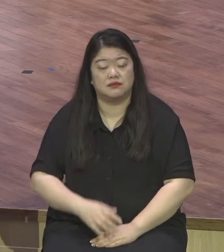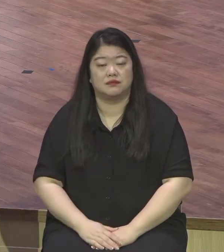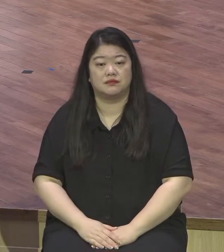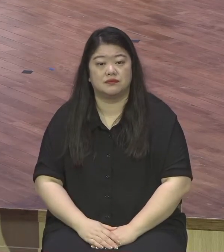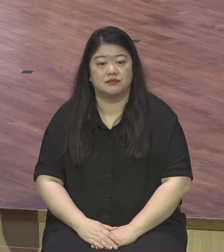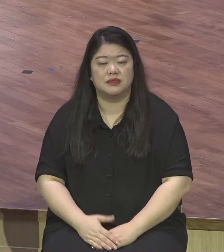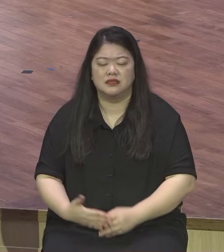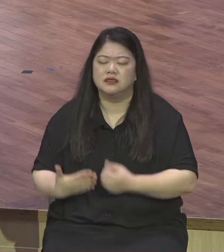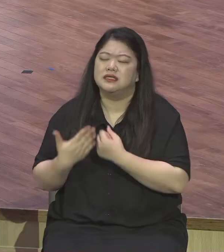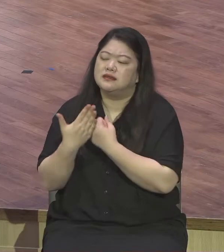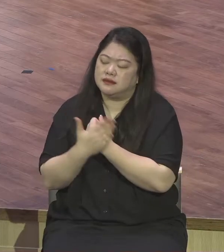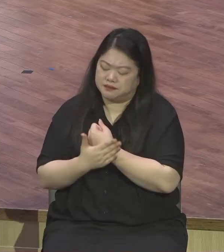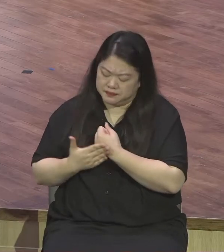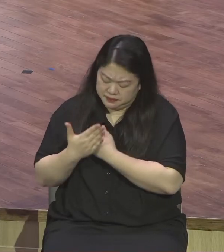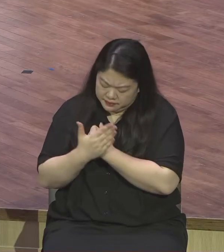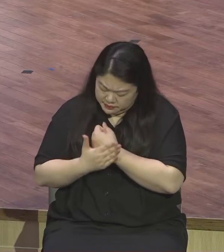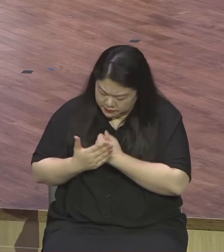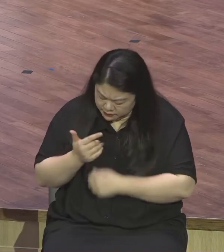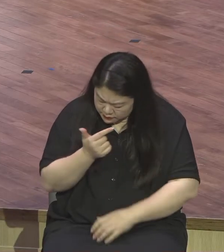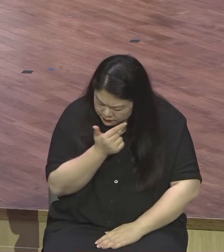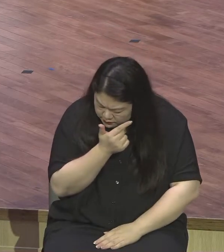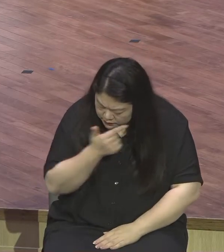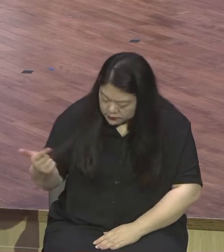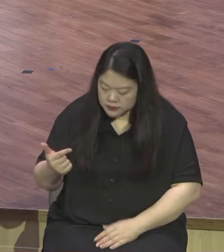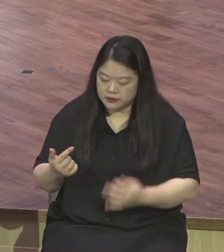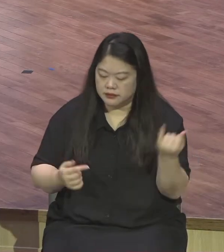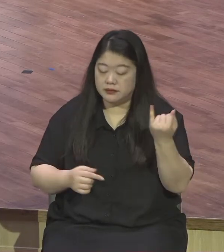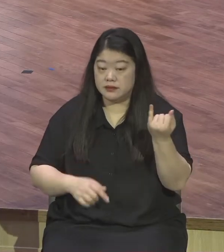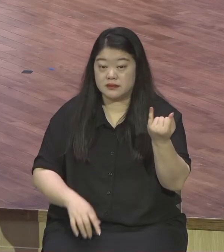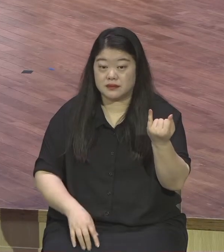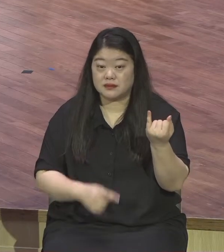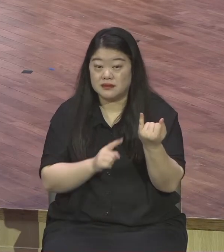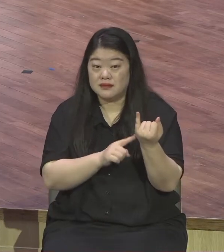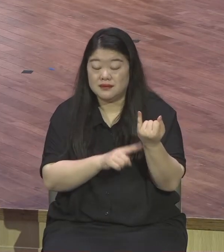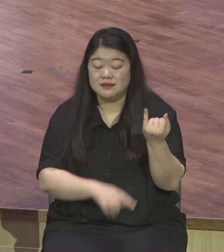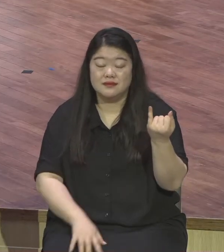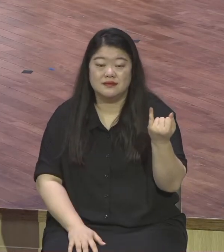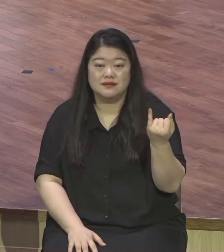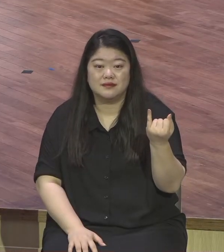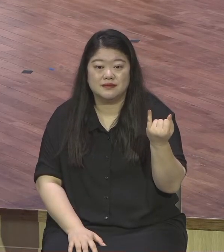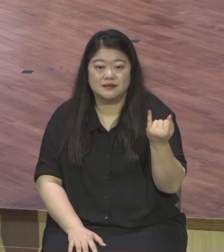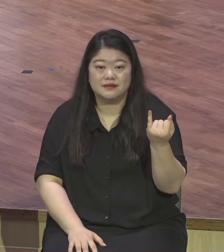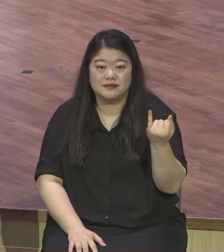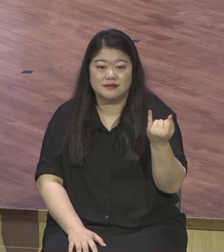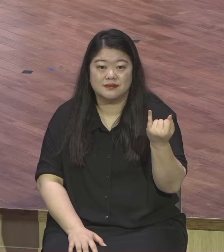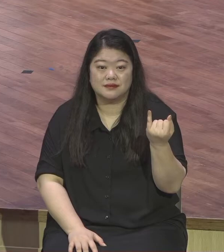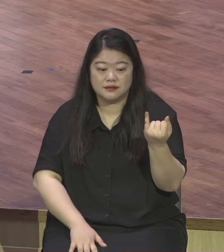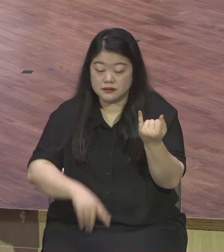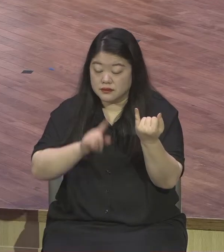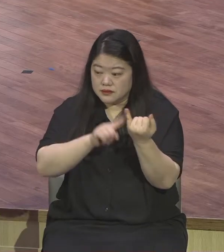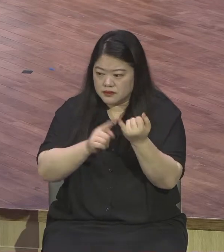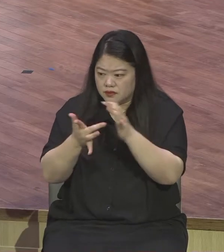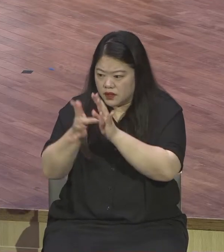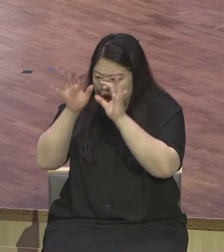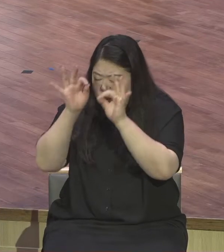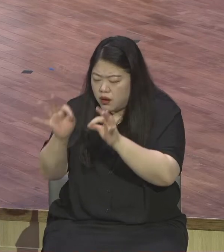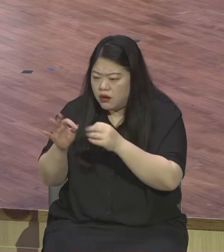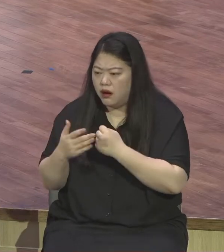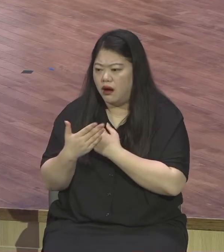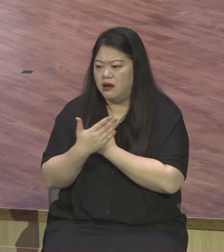많이 받은 여자예요. 은혜를 받은 사람이에요. 그 받은 은혜, 그 받은 감동에 올인한